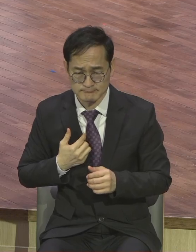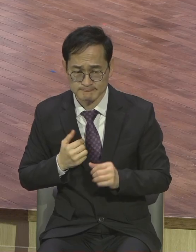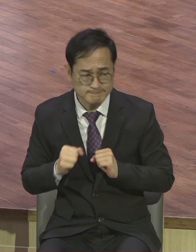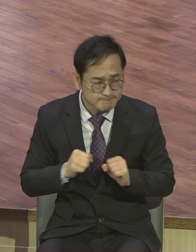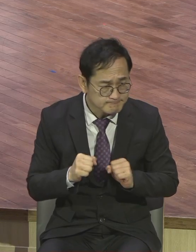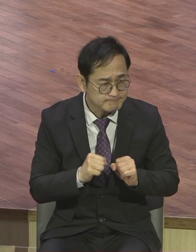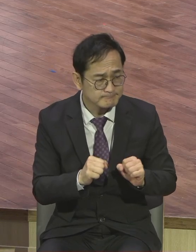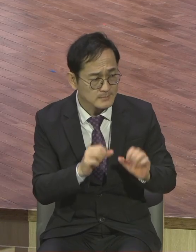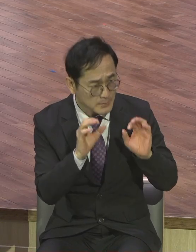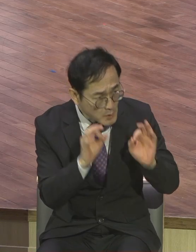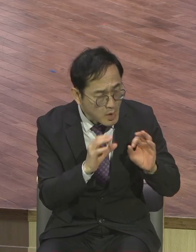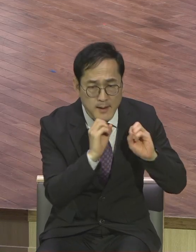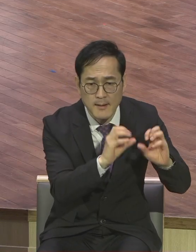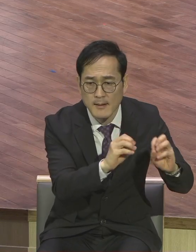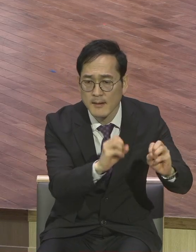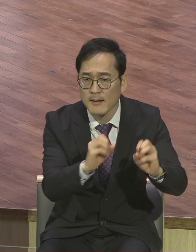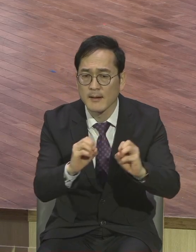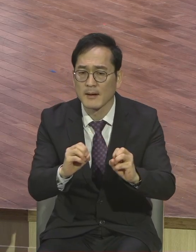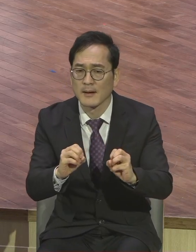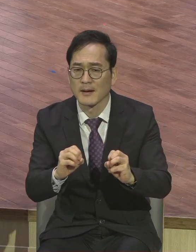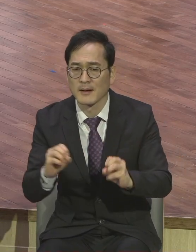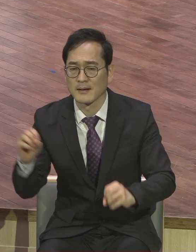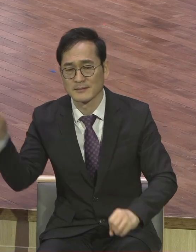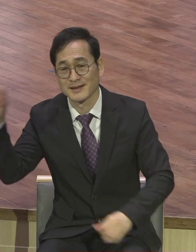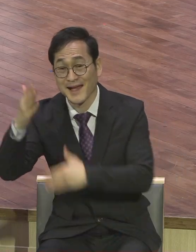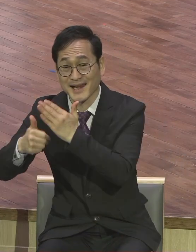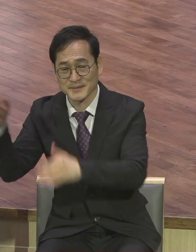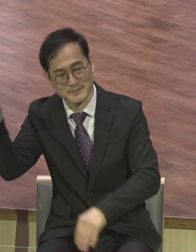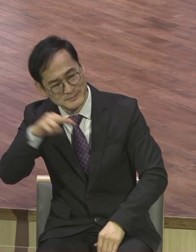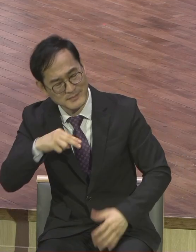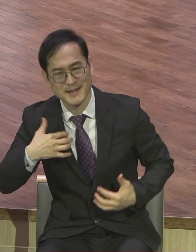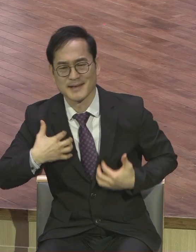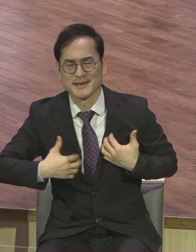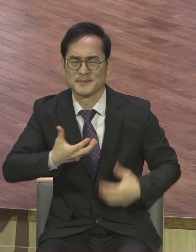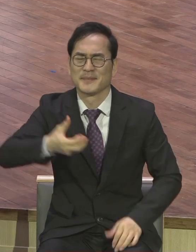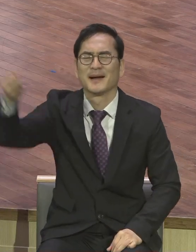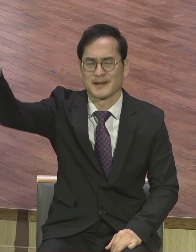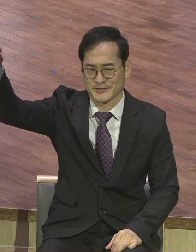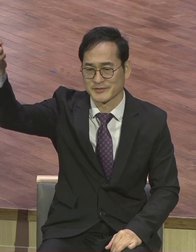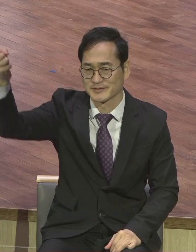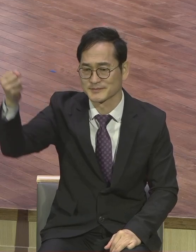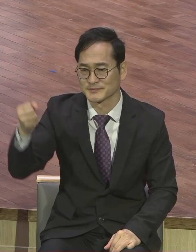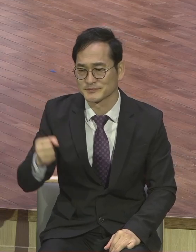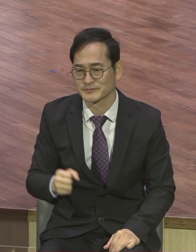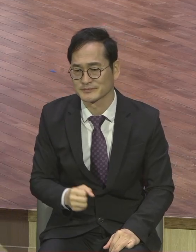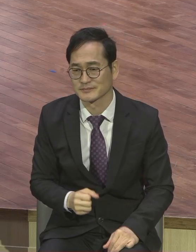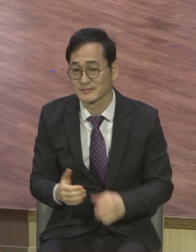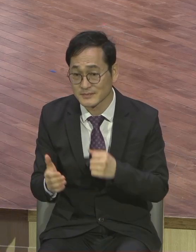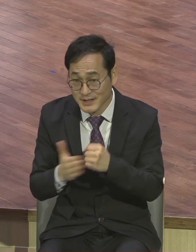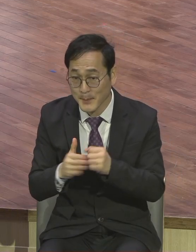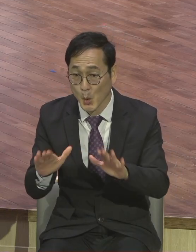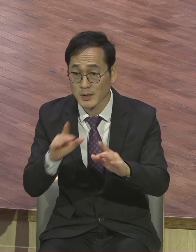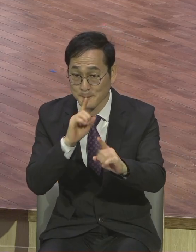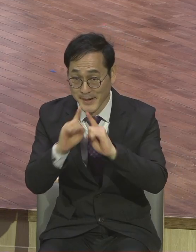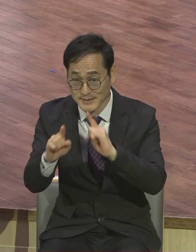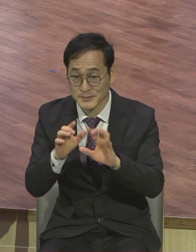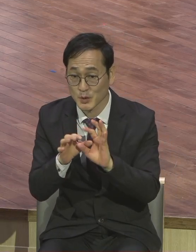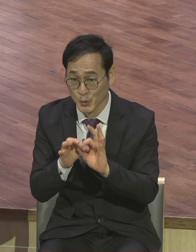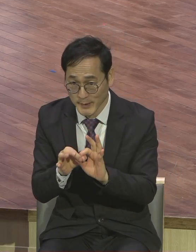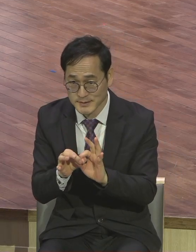성령이 기뻐하시는 삶이 된다. 영원경 보헌드 성도가 오늘 말씀을 통해서 성령이 하시는 이 방향과